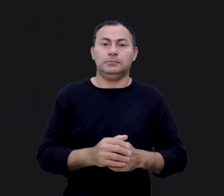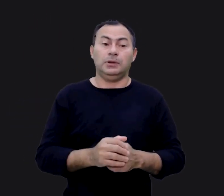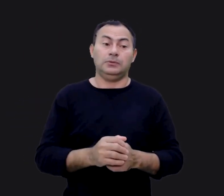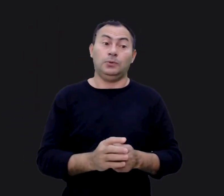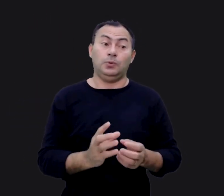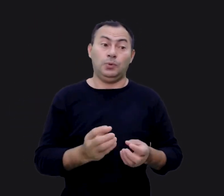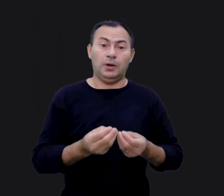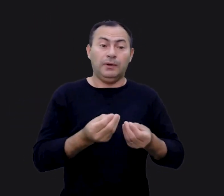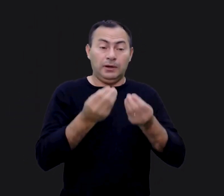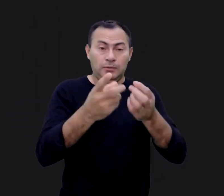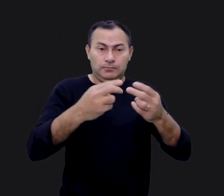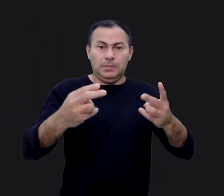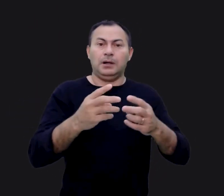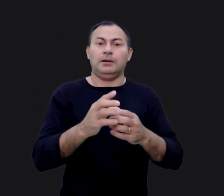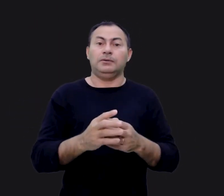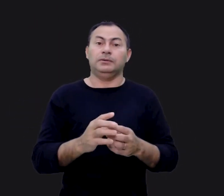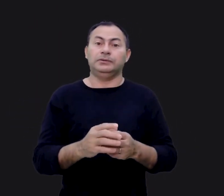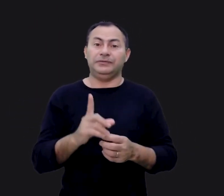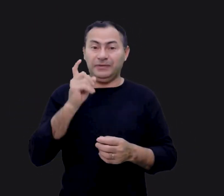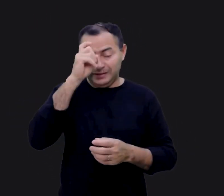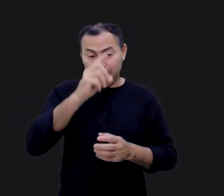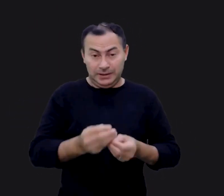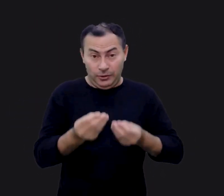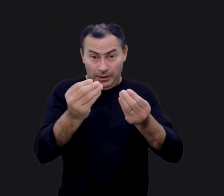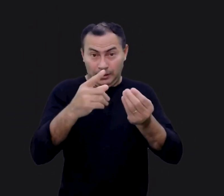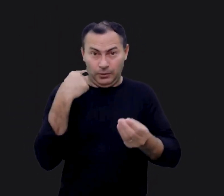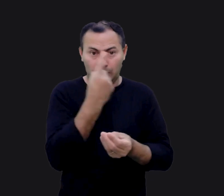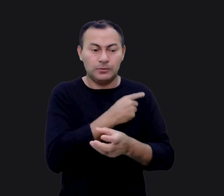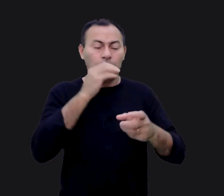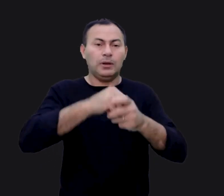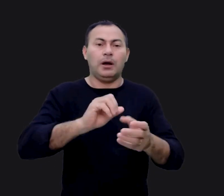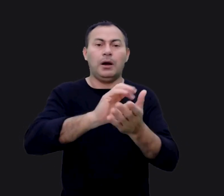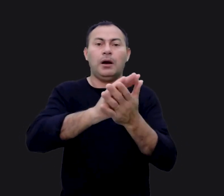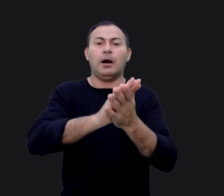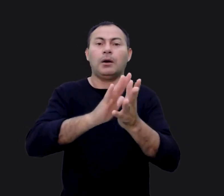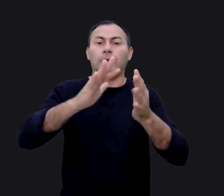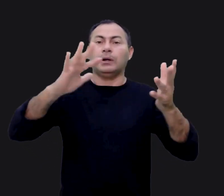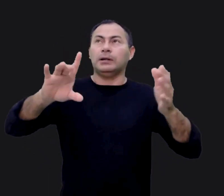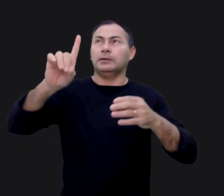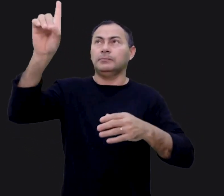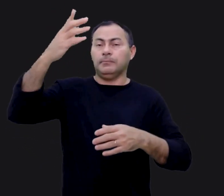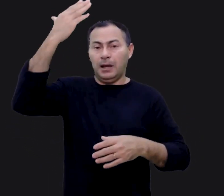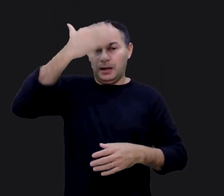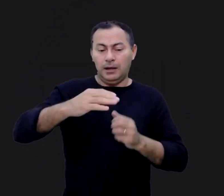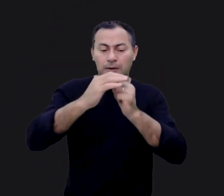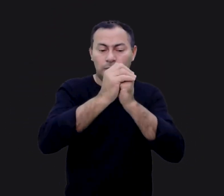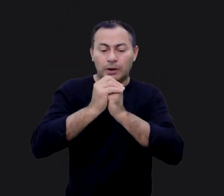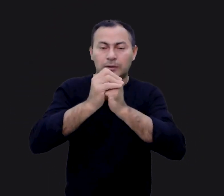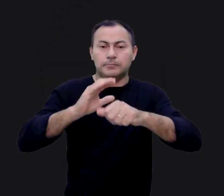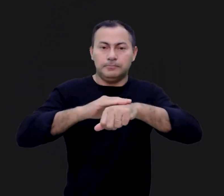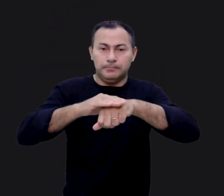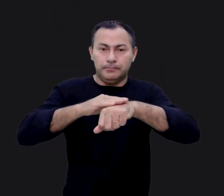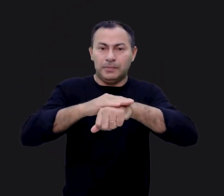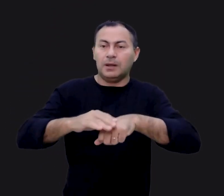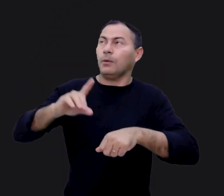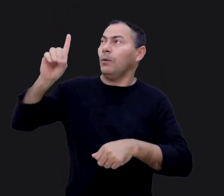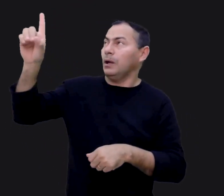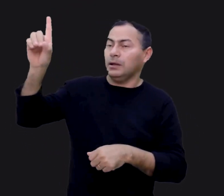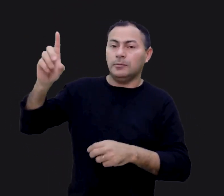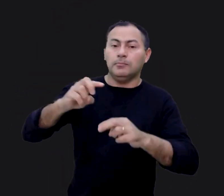pagou um alto preço para que você e eu pudéssemos nos achegar à sua gloriosa presença para adorá-lo e conversarmos com Ele.